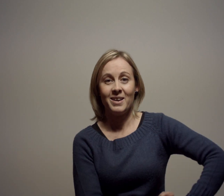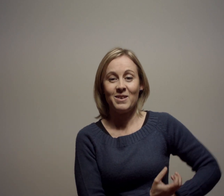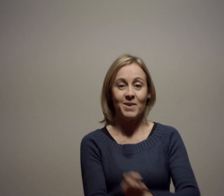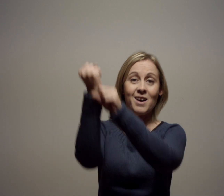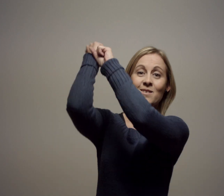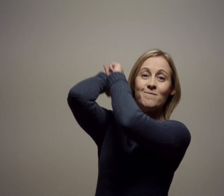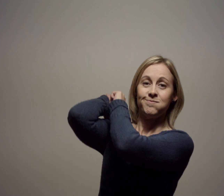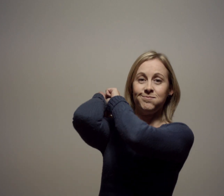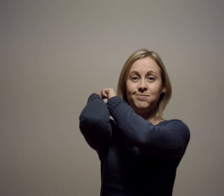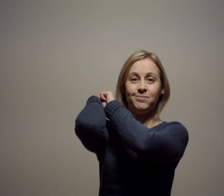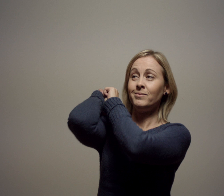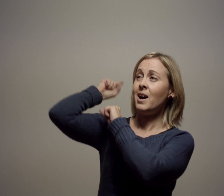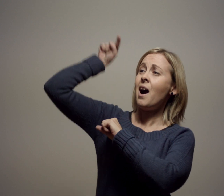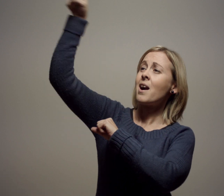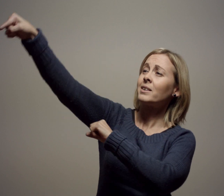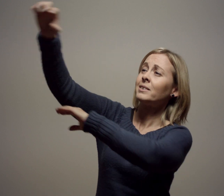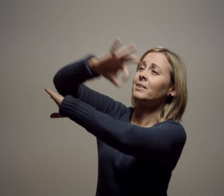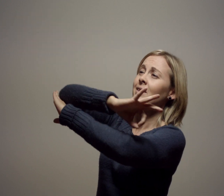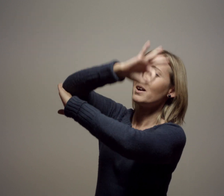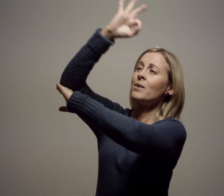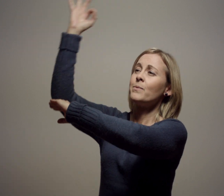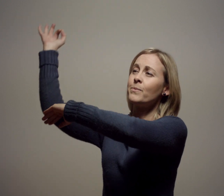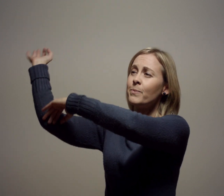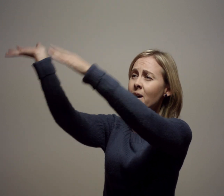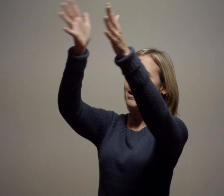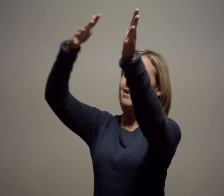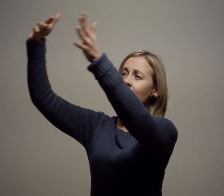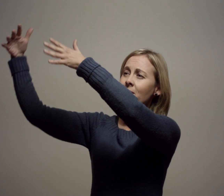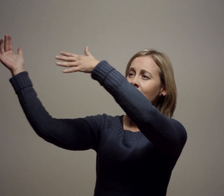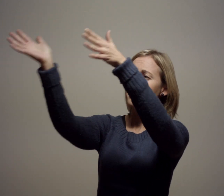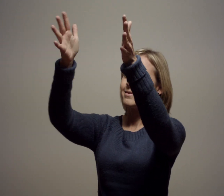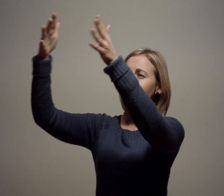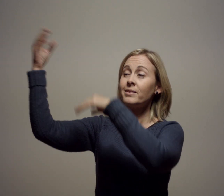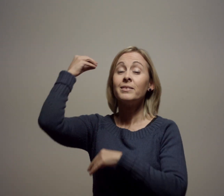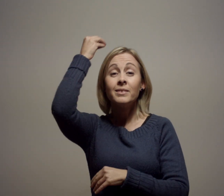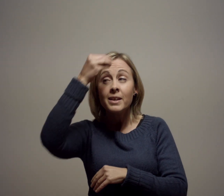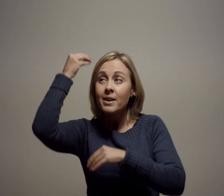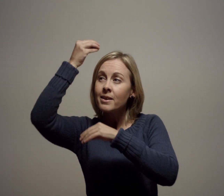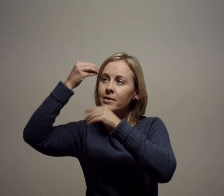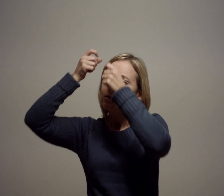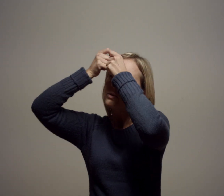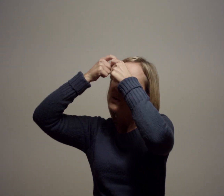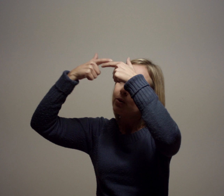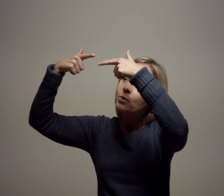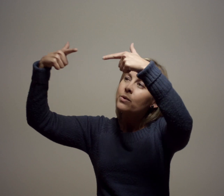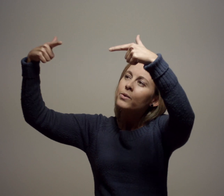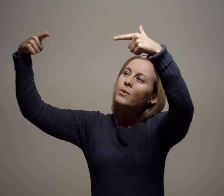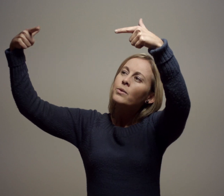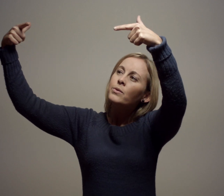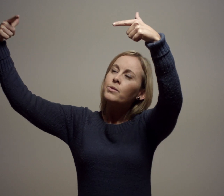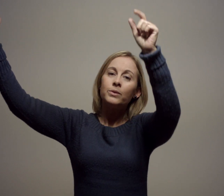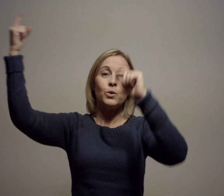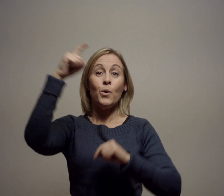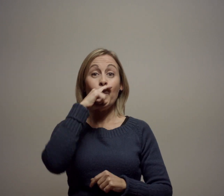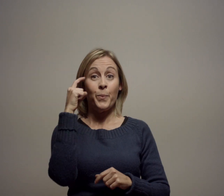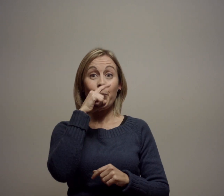'home del rem a l'espatlla que assenyala enllà, allavant. Crec que l'absolut és somiar,